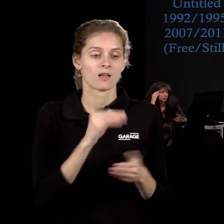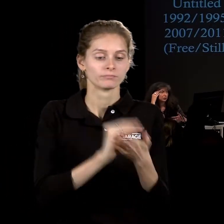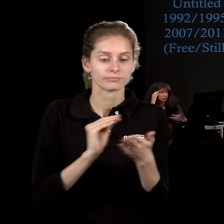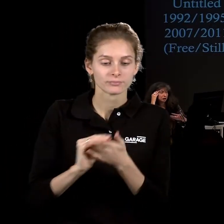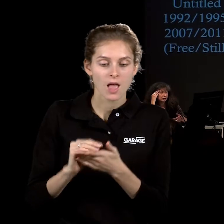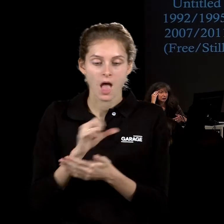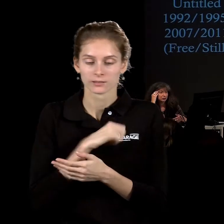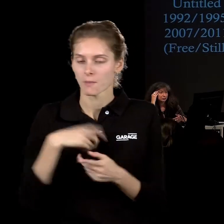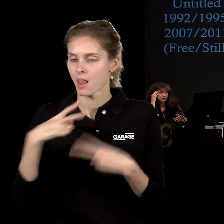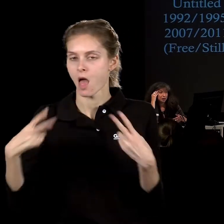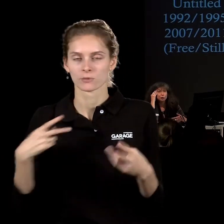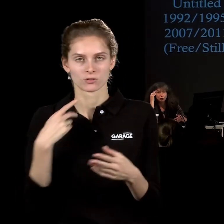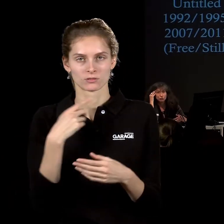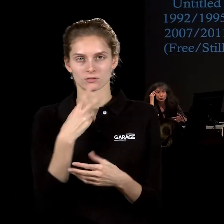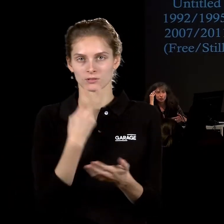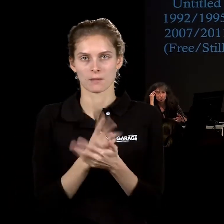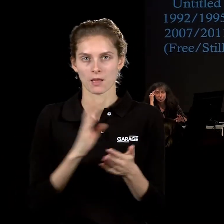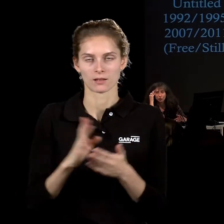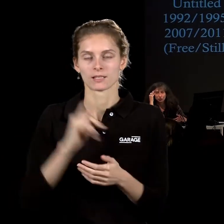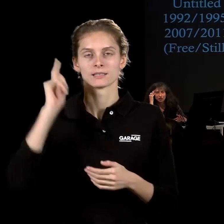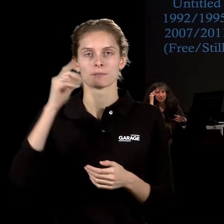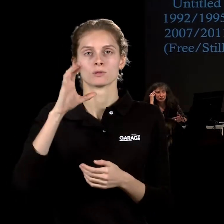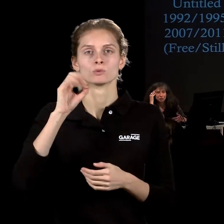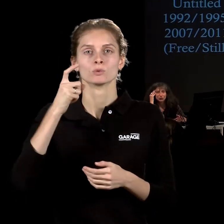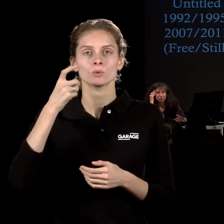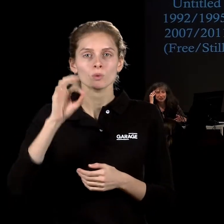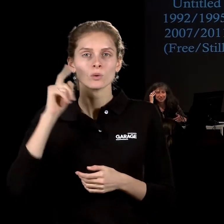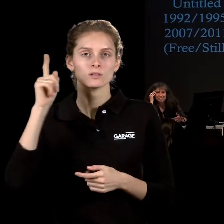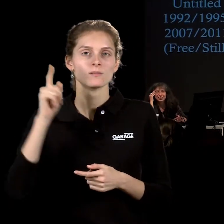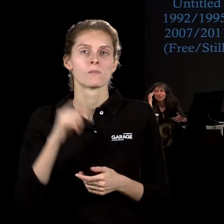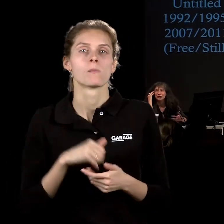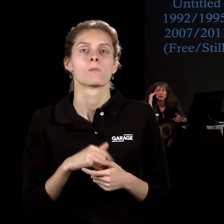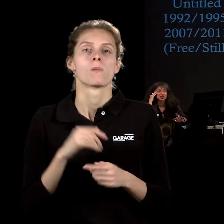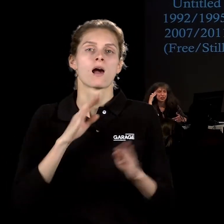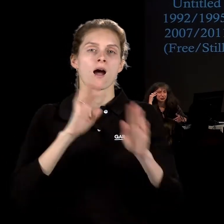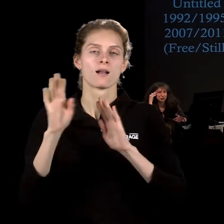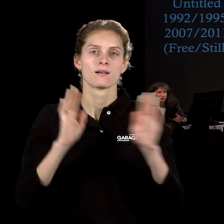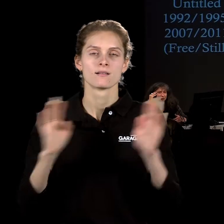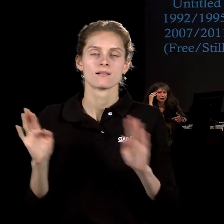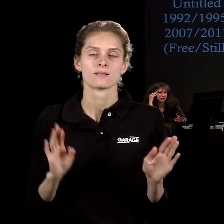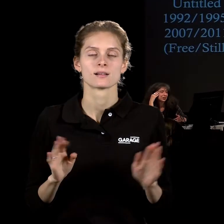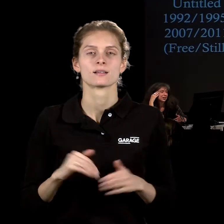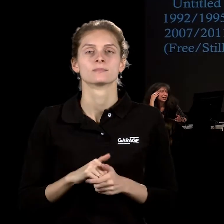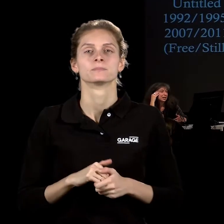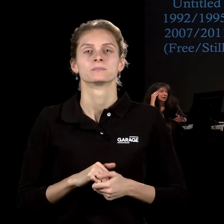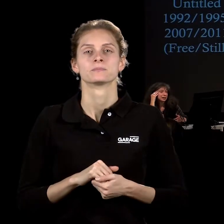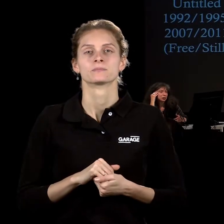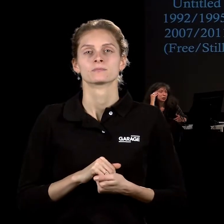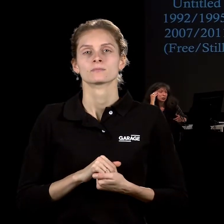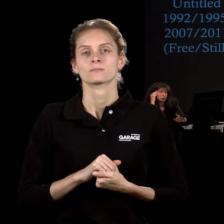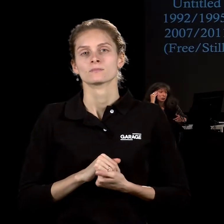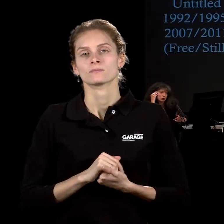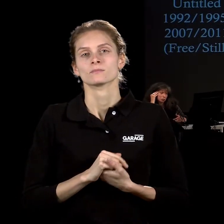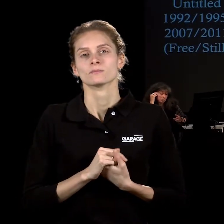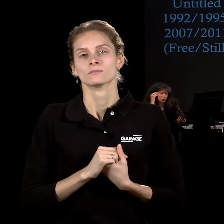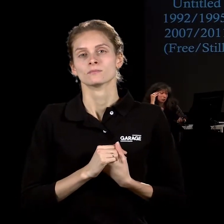акция в галерее в Сохо, вот в том самом Сохо, обжитом галереями с легкой руки Мационоса, где